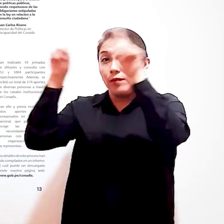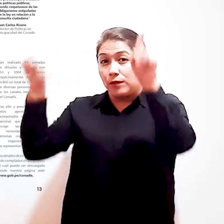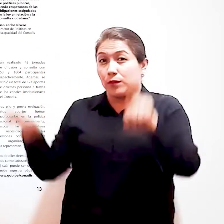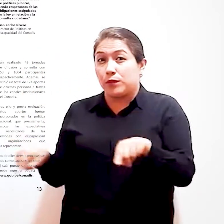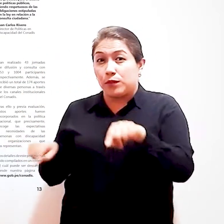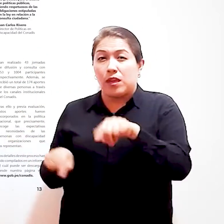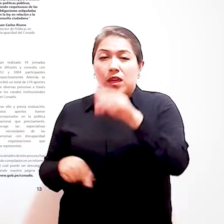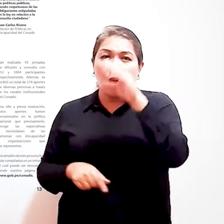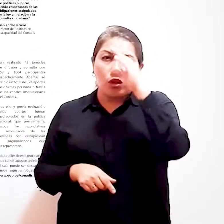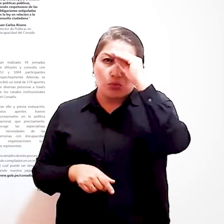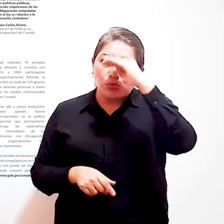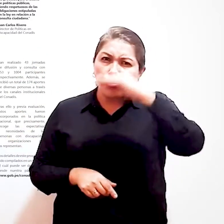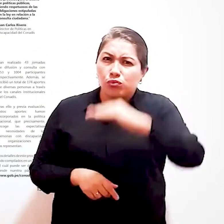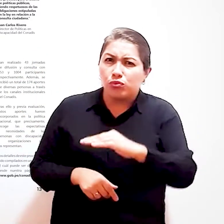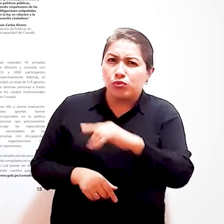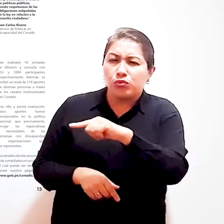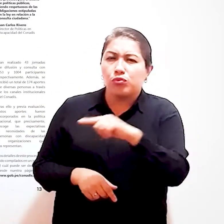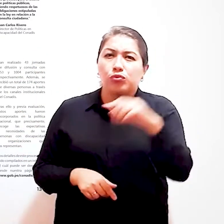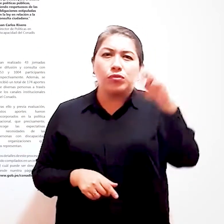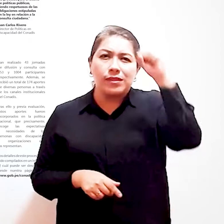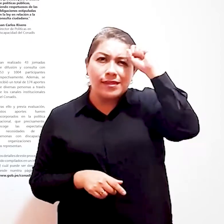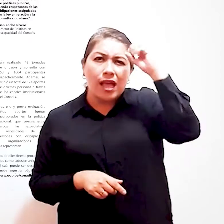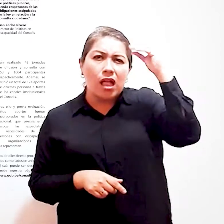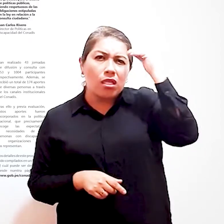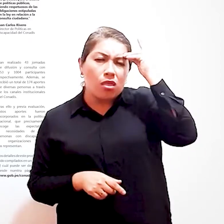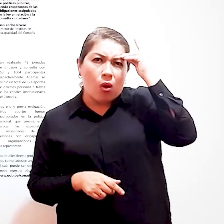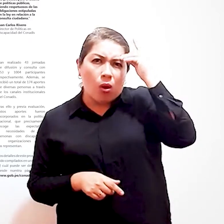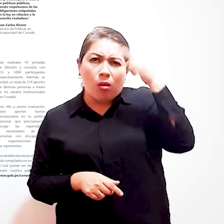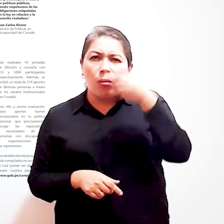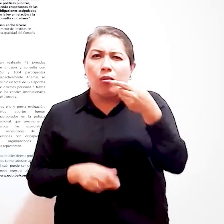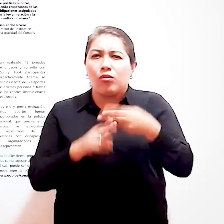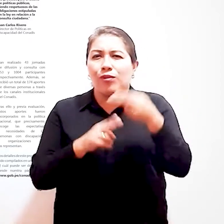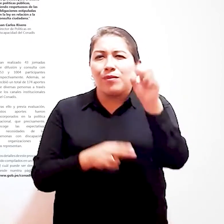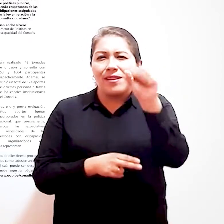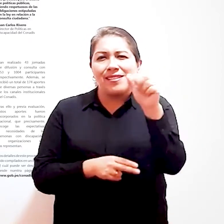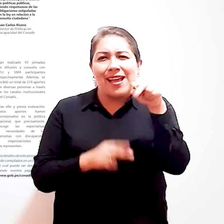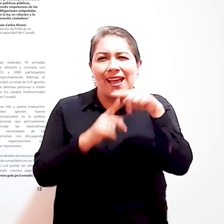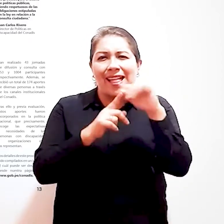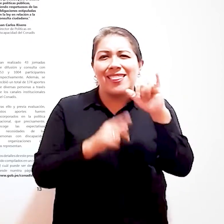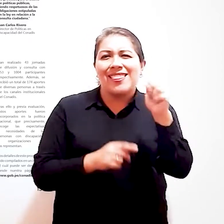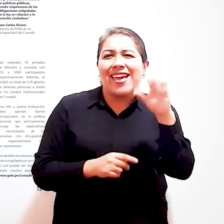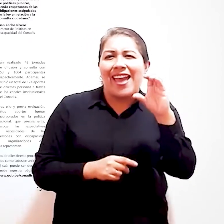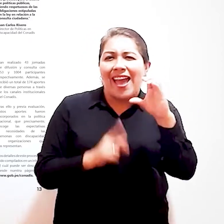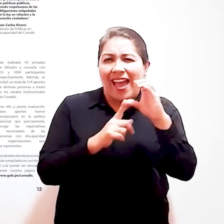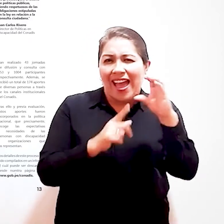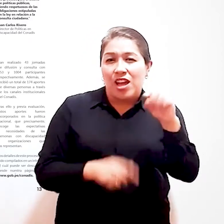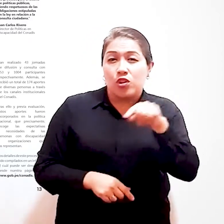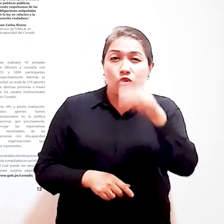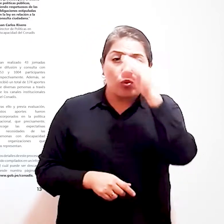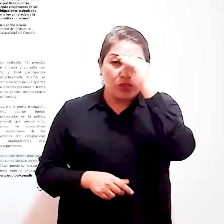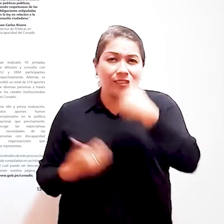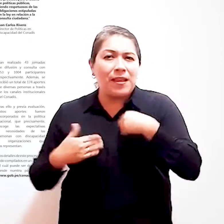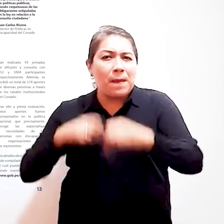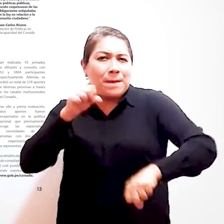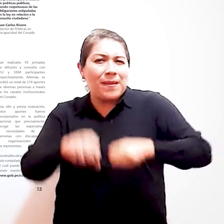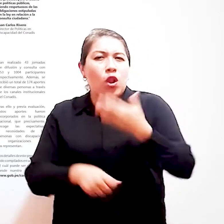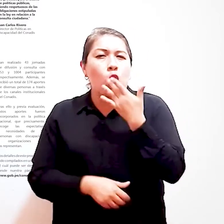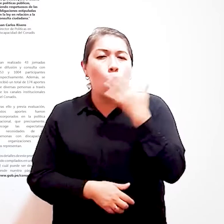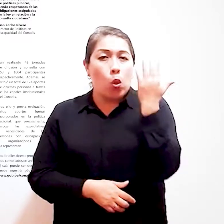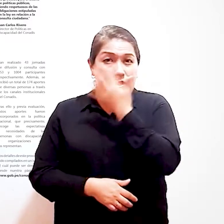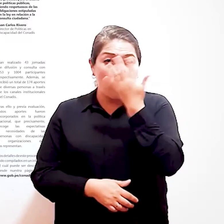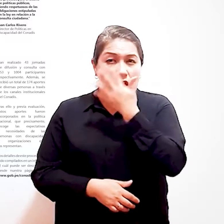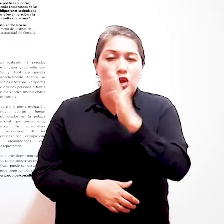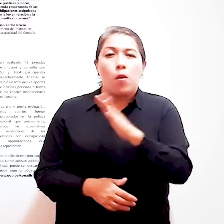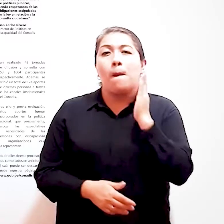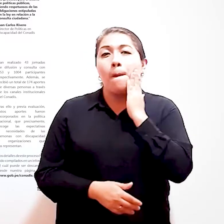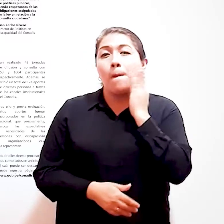foto del artículo principal aparece Santiago un pequeño con síndrome de Down sentado sobre una bicicleta color negro y